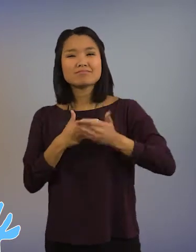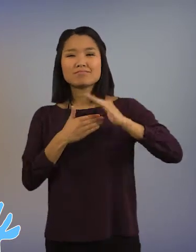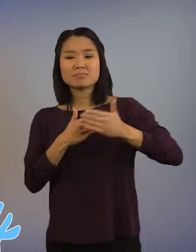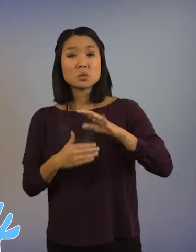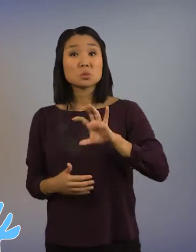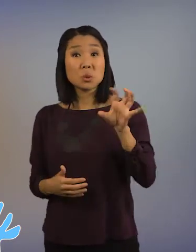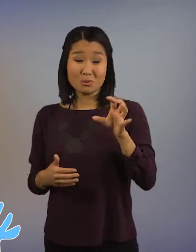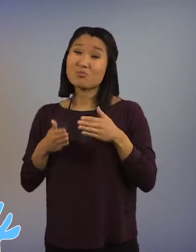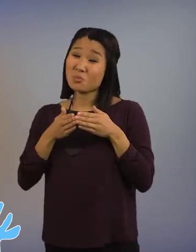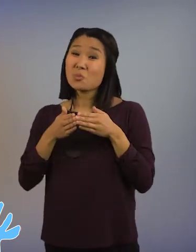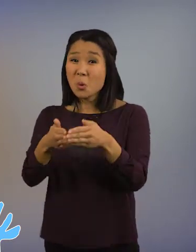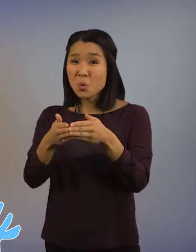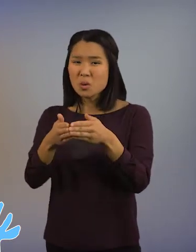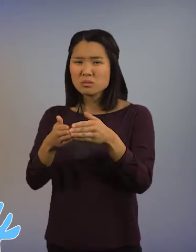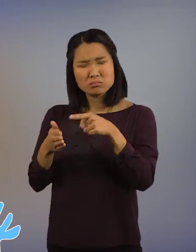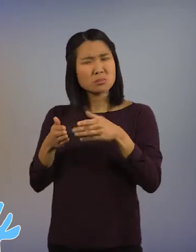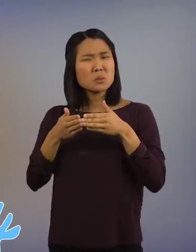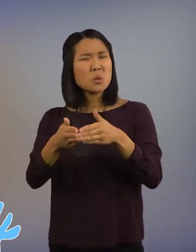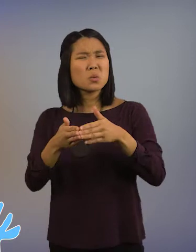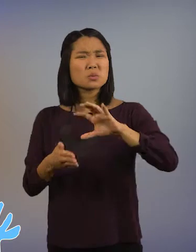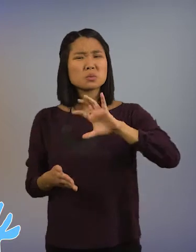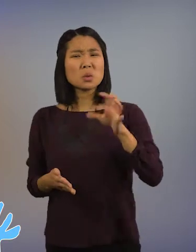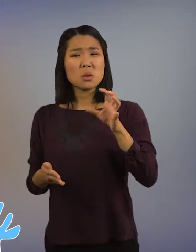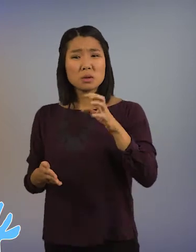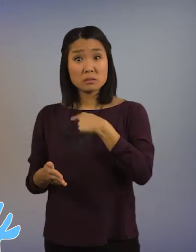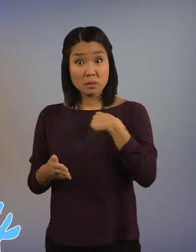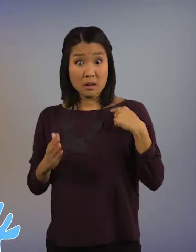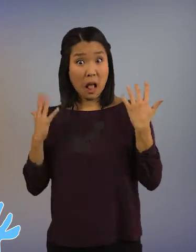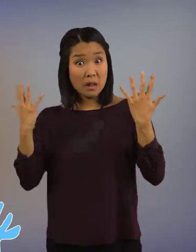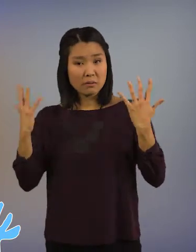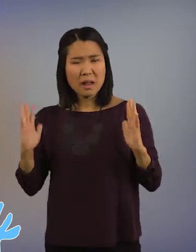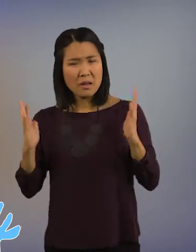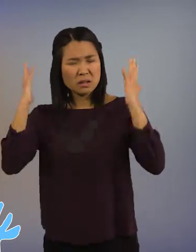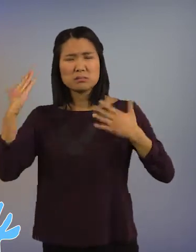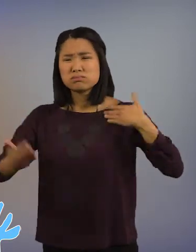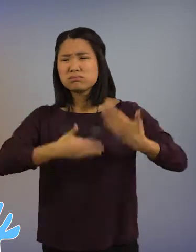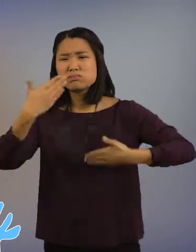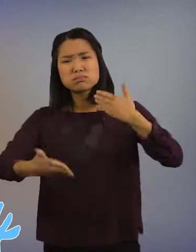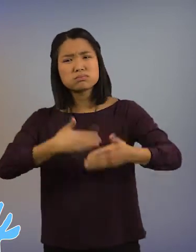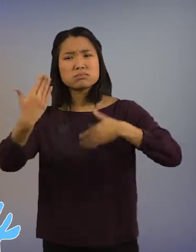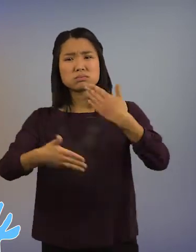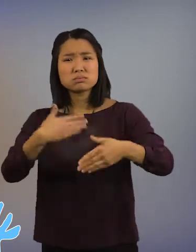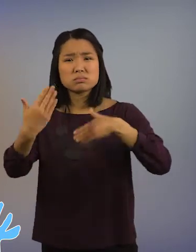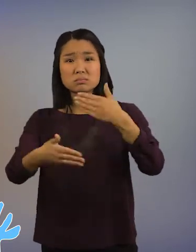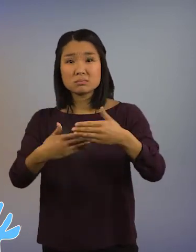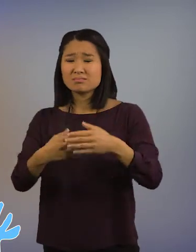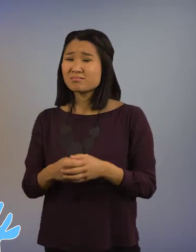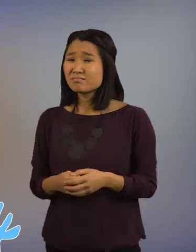men den kan också binda inne. I en av de enskilt största installationerna på årets open art längs Köpmangatan